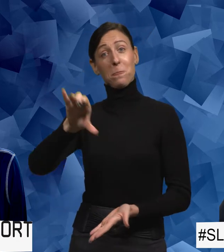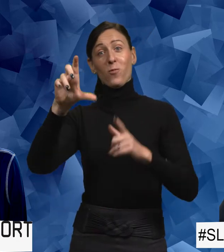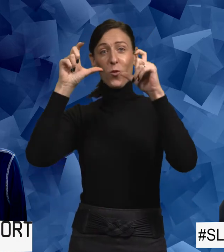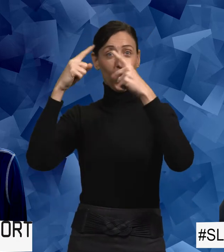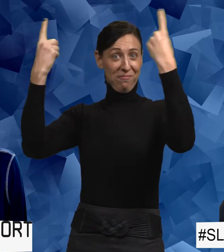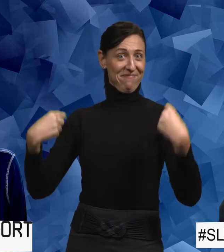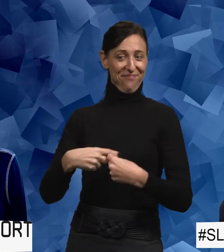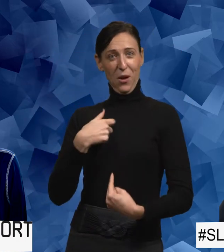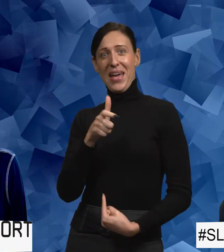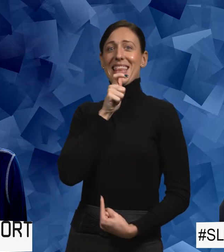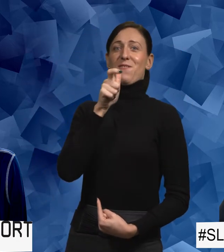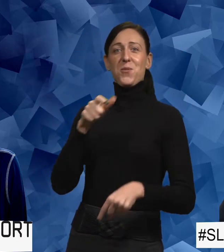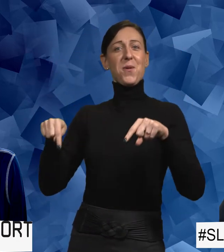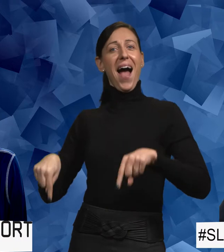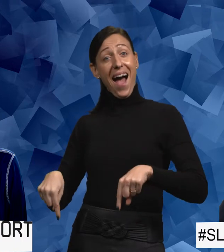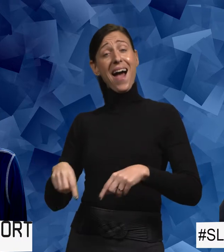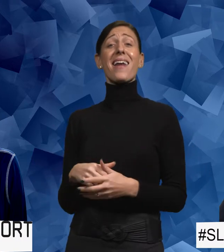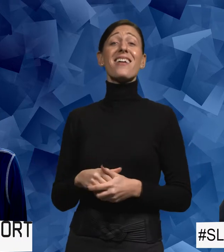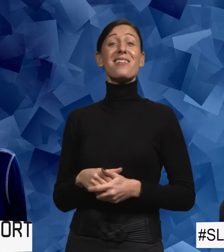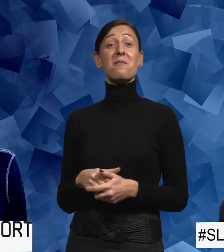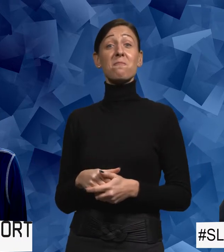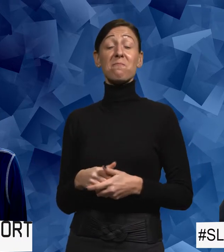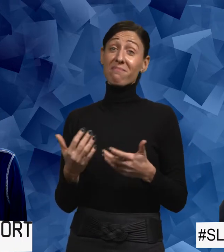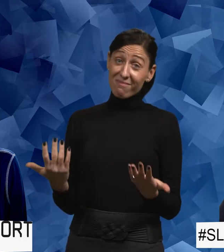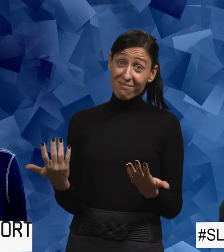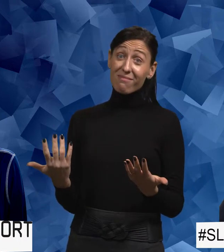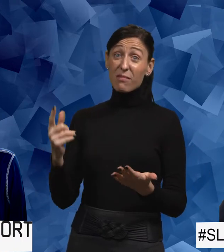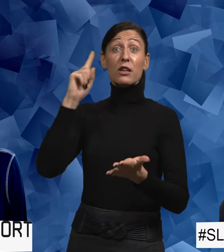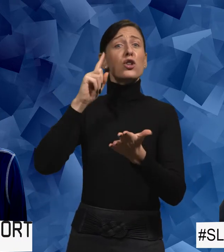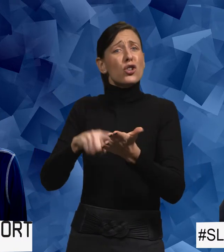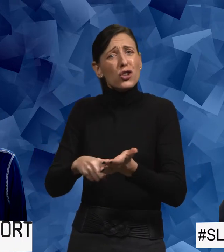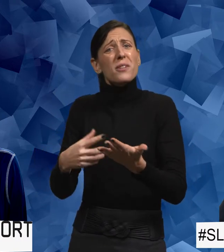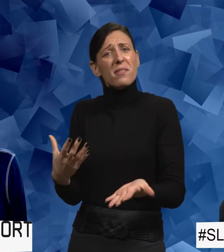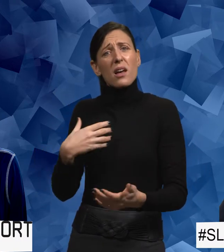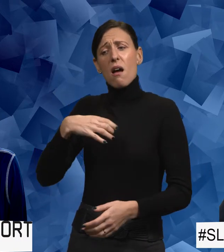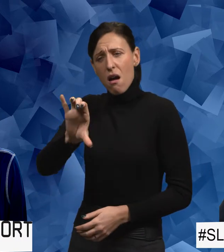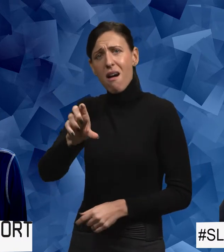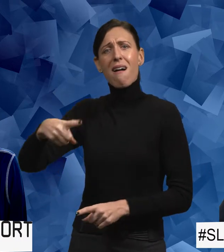med ett fint kort på mig här framför micken. Så för att ja, på något sätt